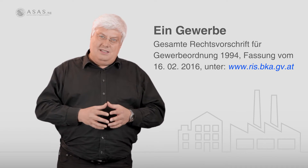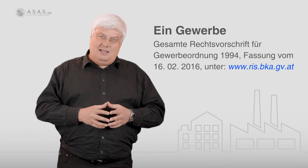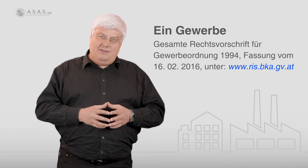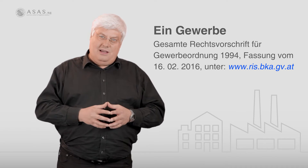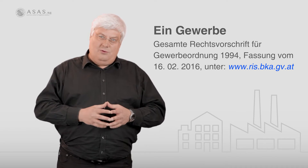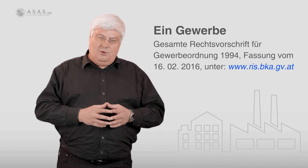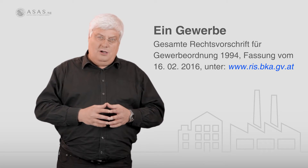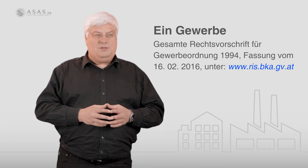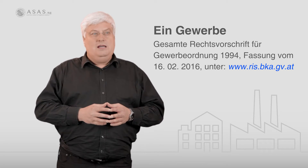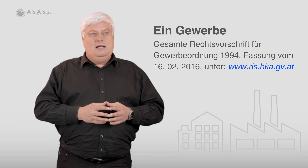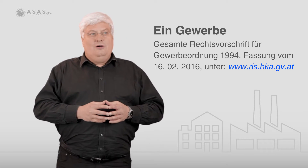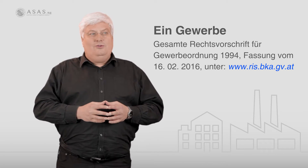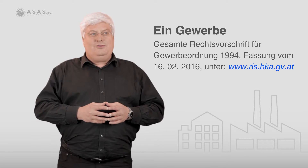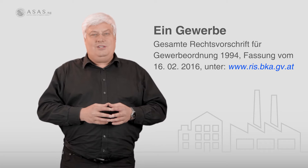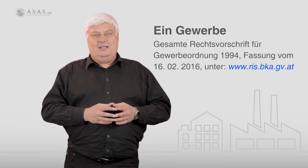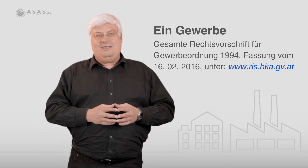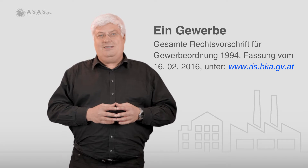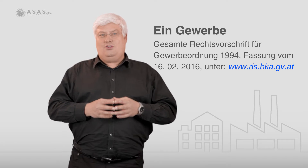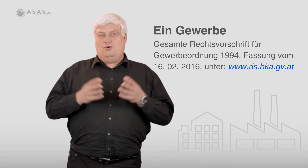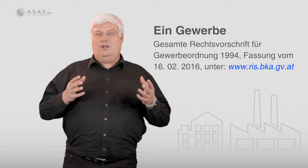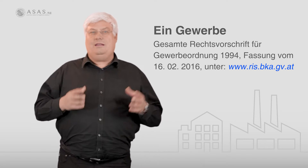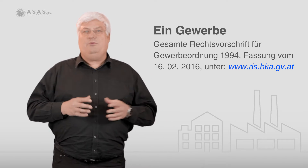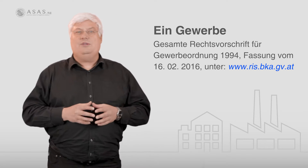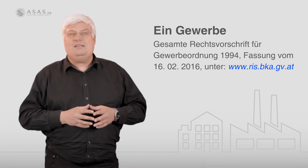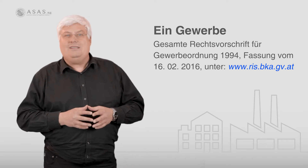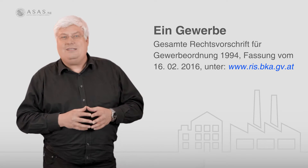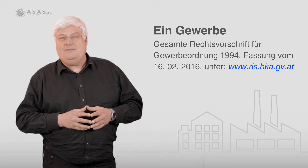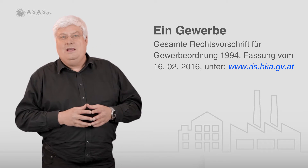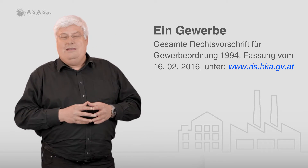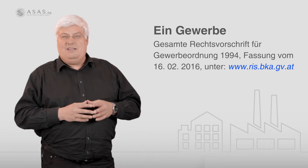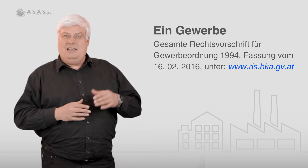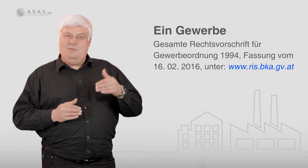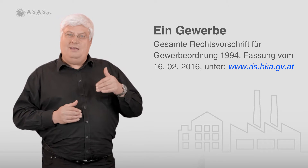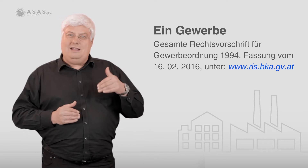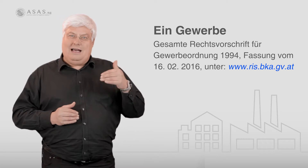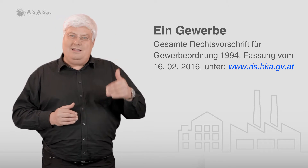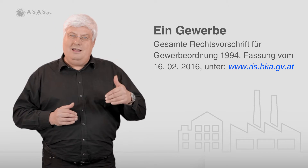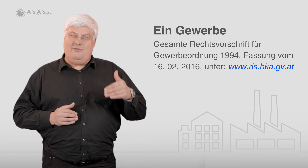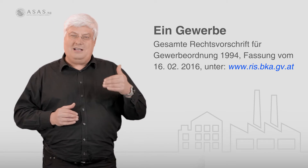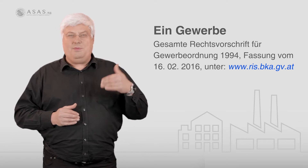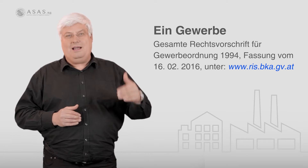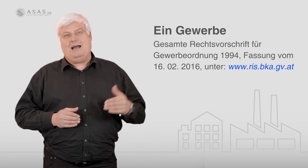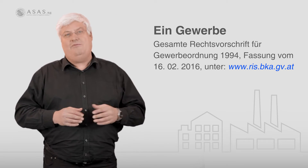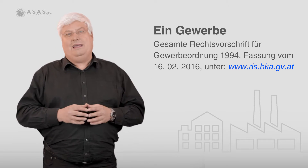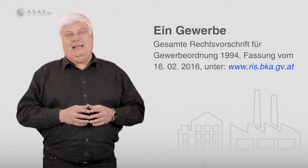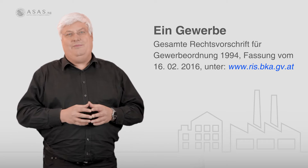ist ein Gewerbe überhaupt? Und das ist das Schöne an den Bundesgesetzen, weil sie immer in den Anfangsparagrafen regeln,